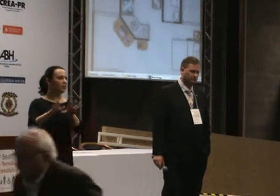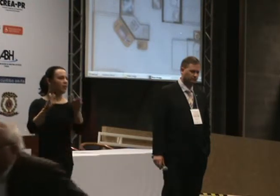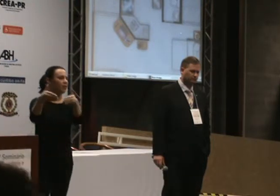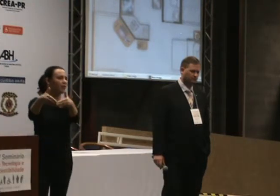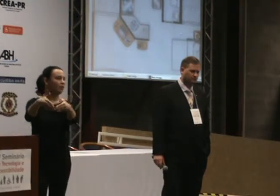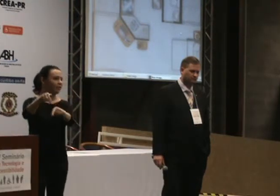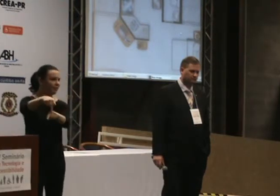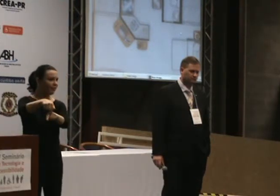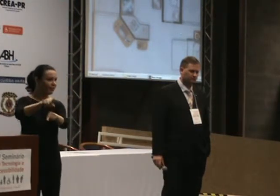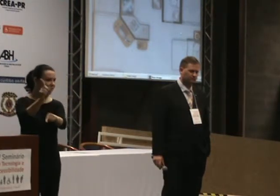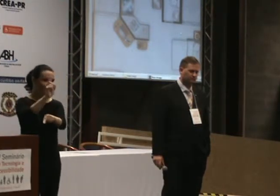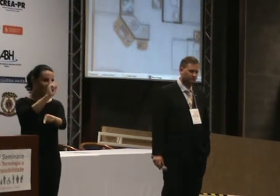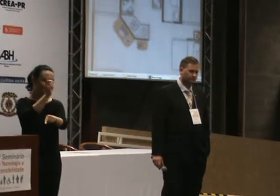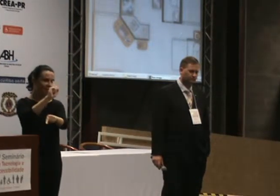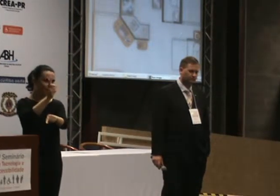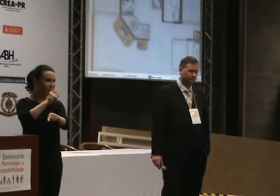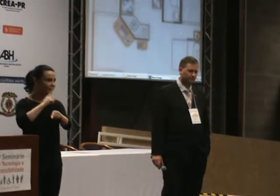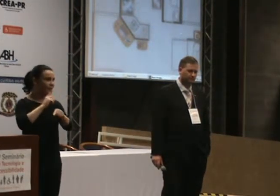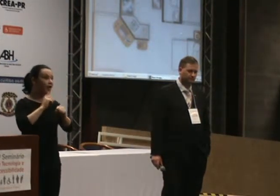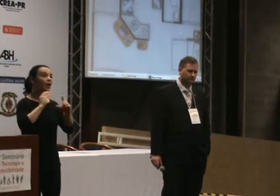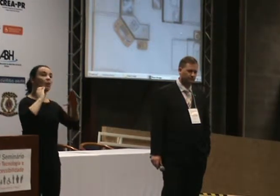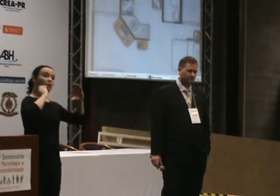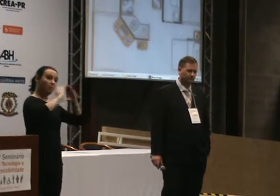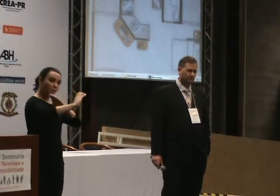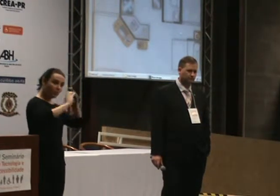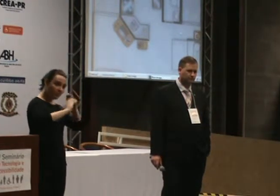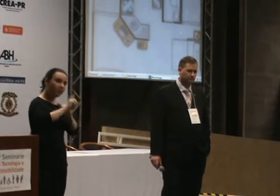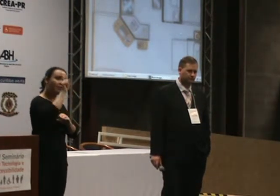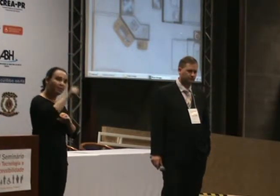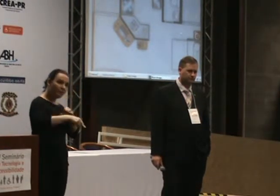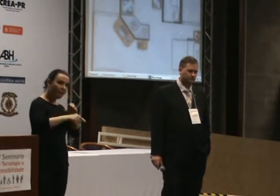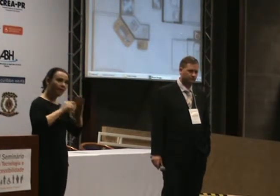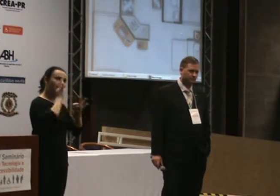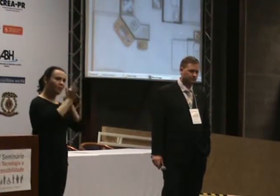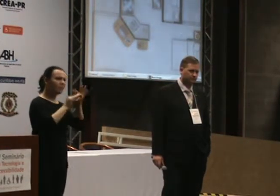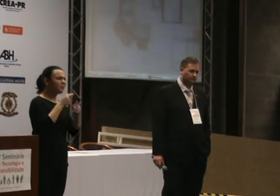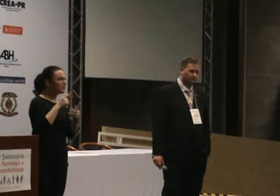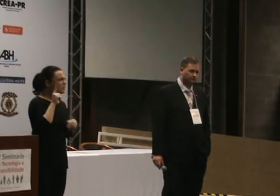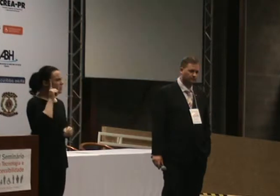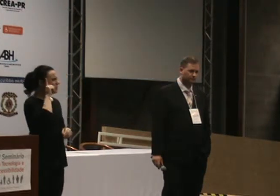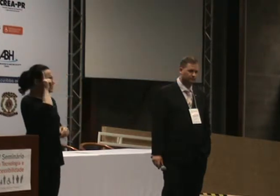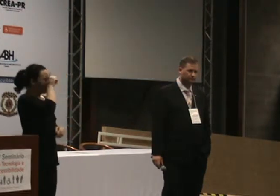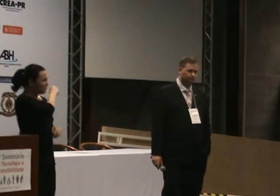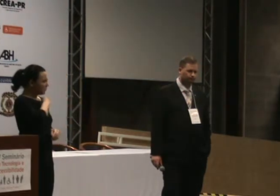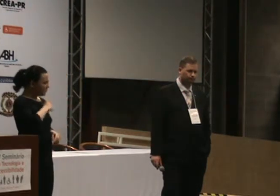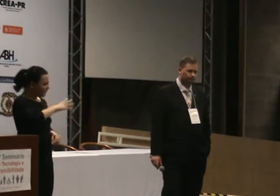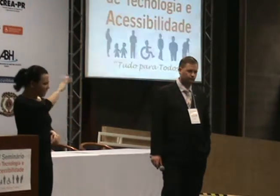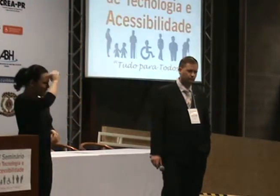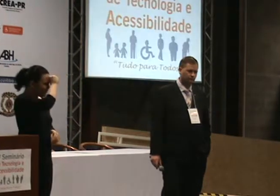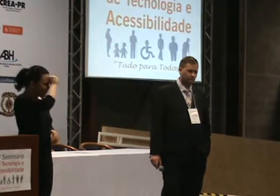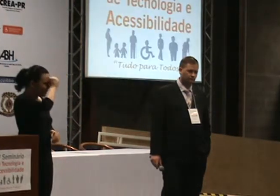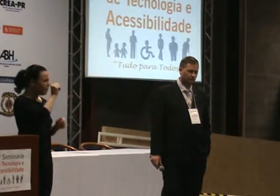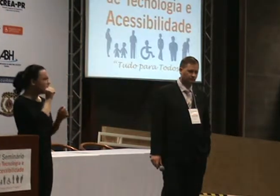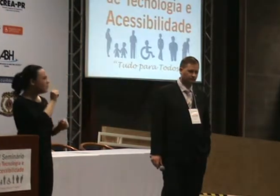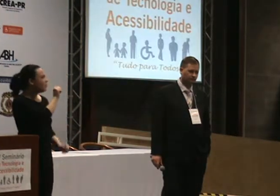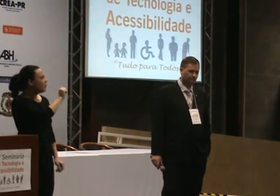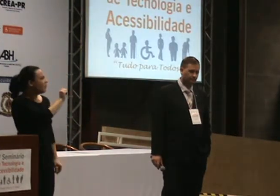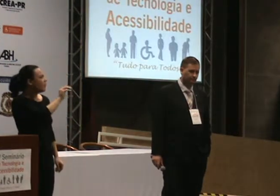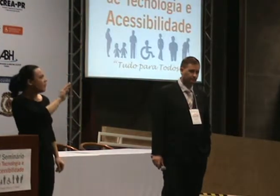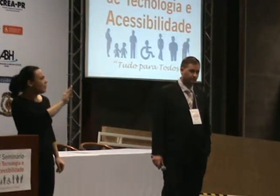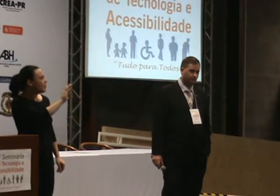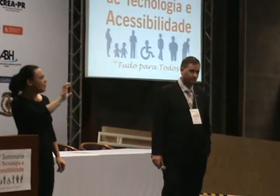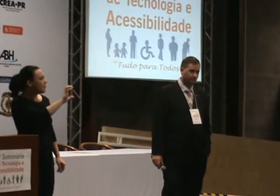Mas eu pensei, puxa, será que é tão difícil para mim aprender no mínimo a fazer o ABC